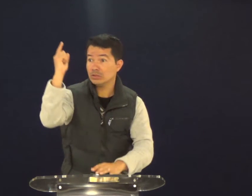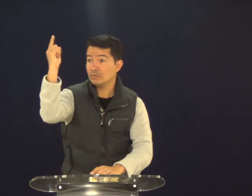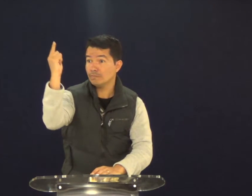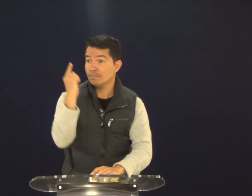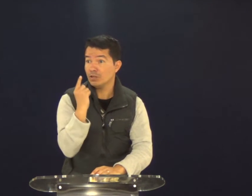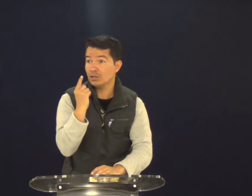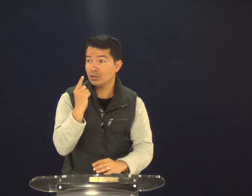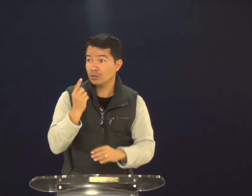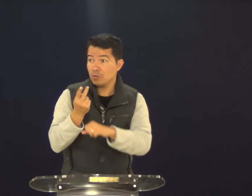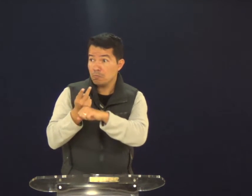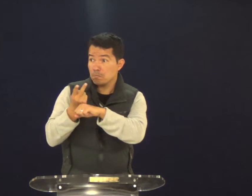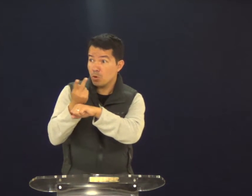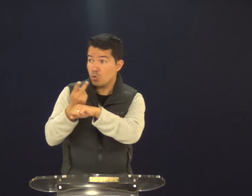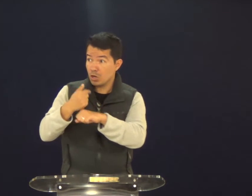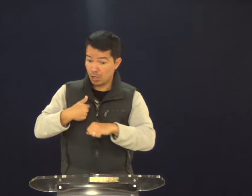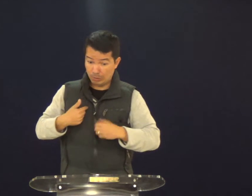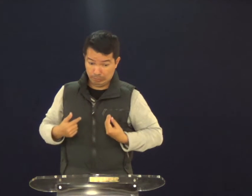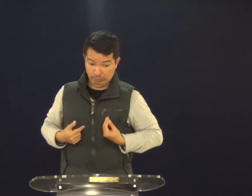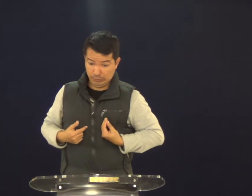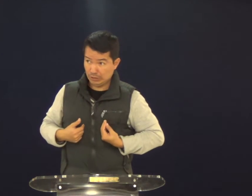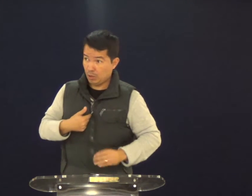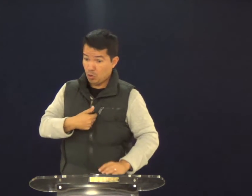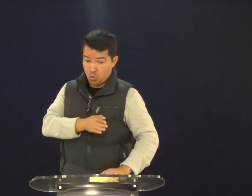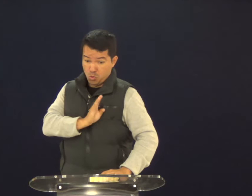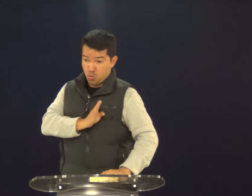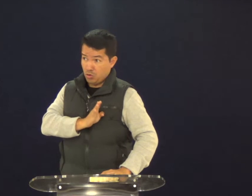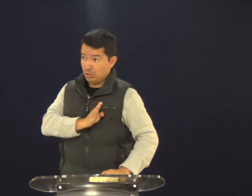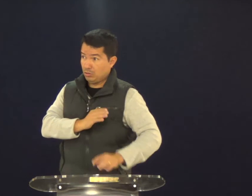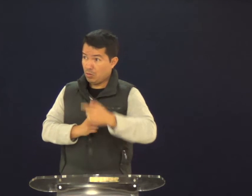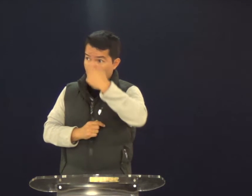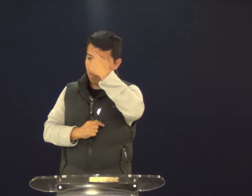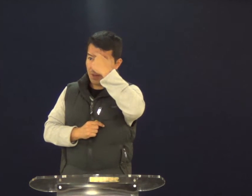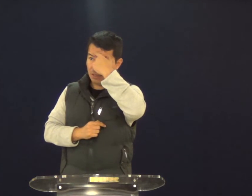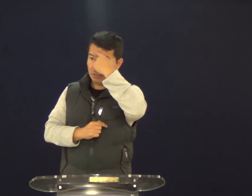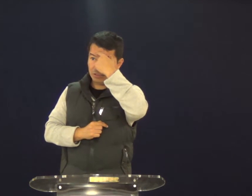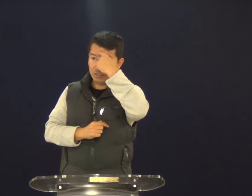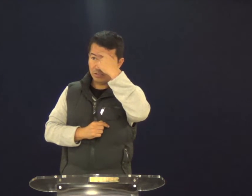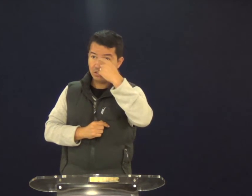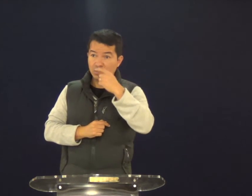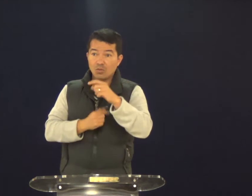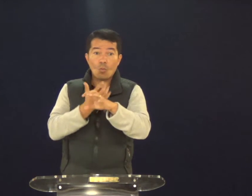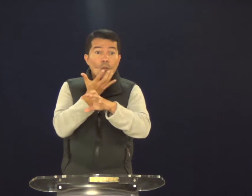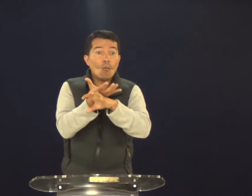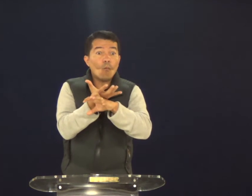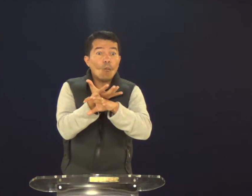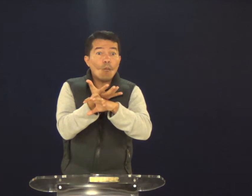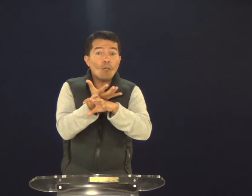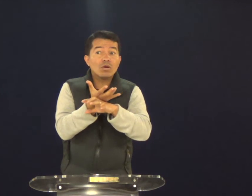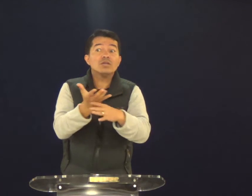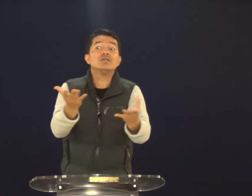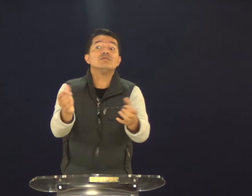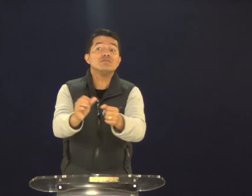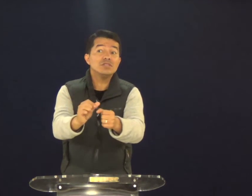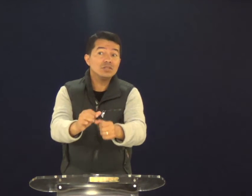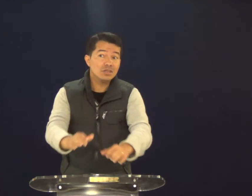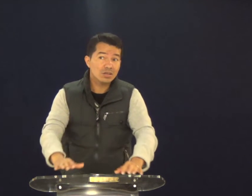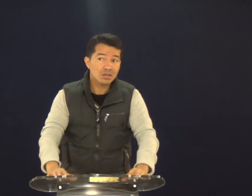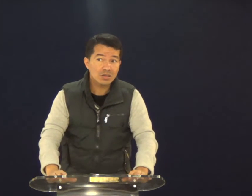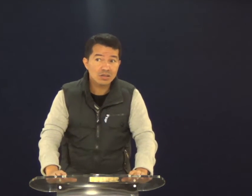Se Jesus viesse procurar em minha vida, meu coração, a minha mente, estaria